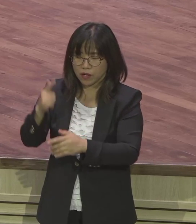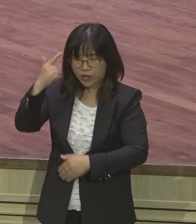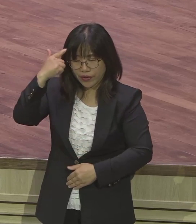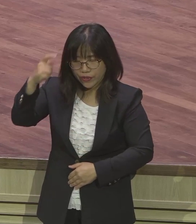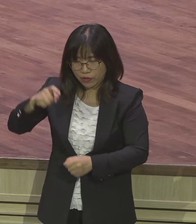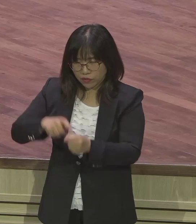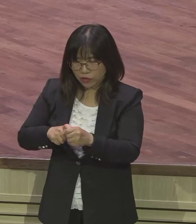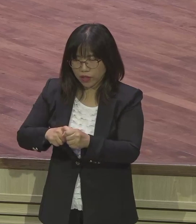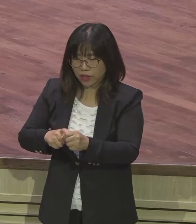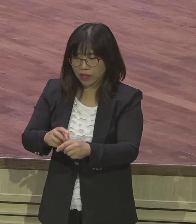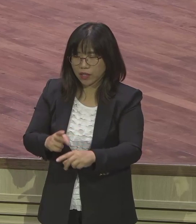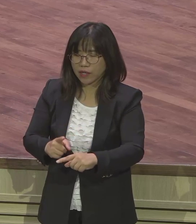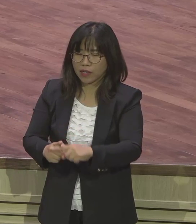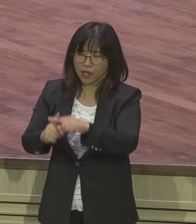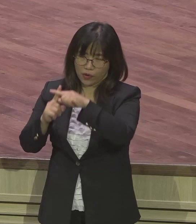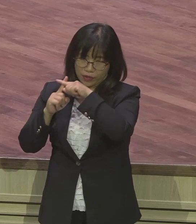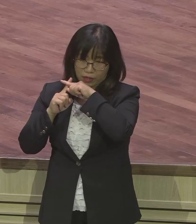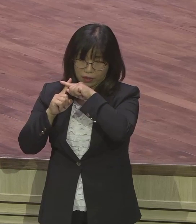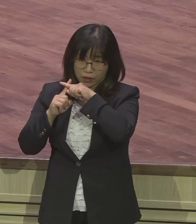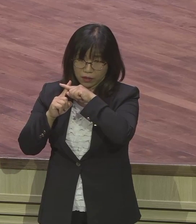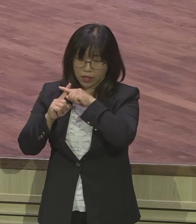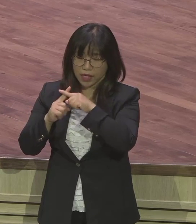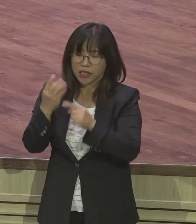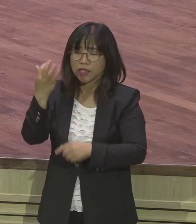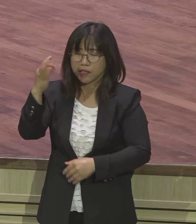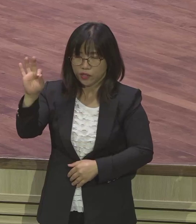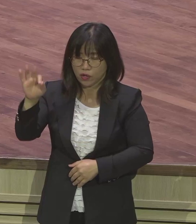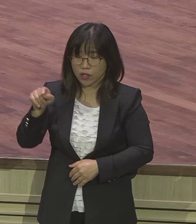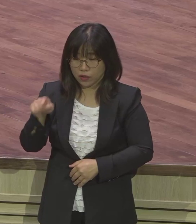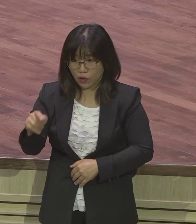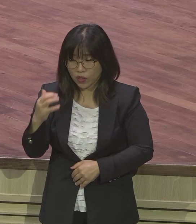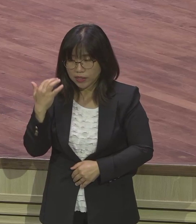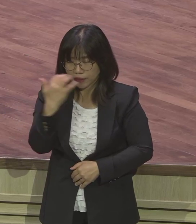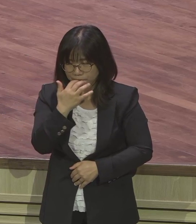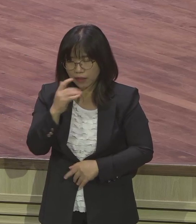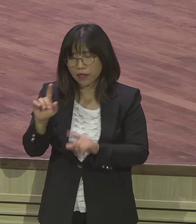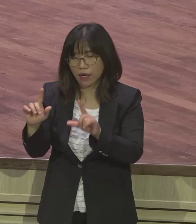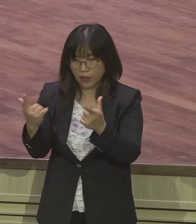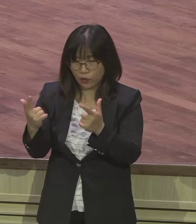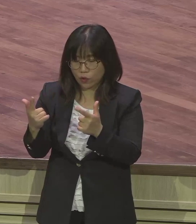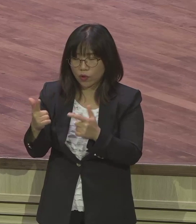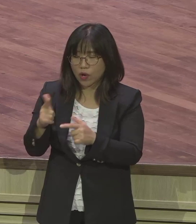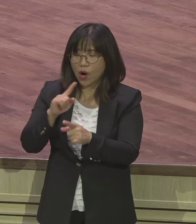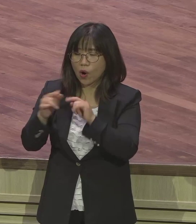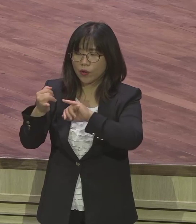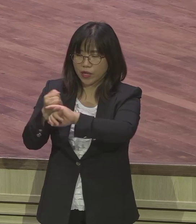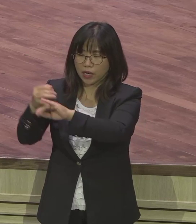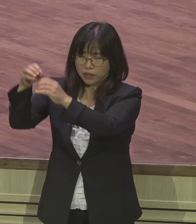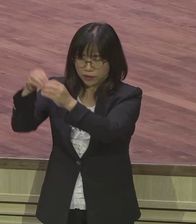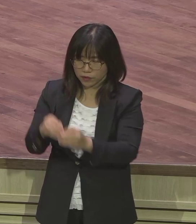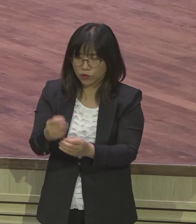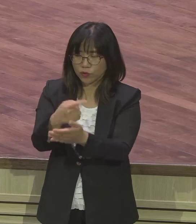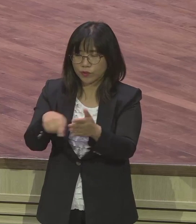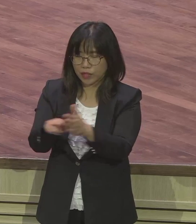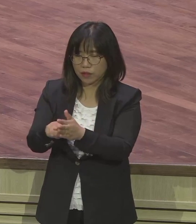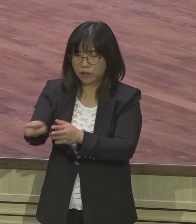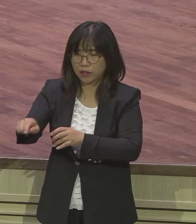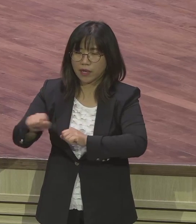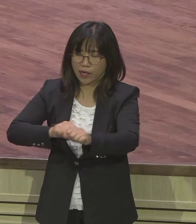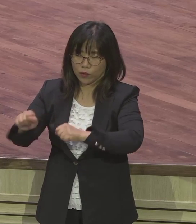거예요 단순한 음란에서가 아니라 언약의 대를 잇기 위해서 이렇게 행동한 것을 인정한 거예요